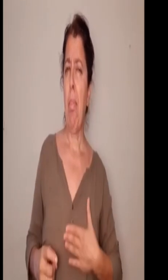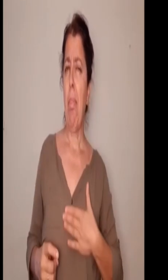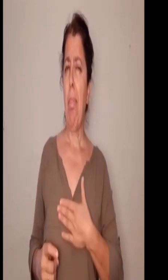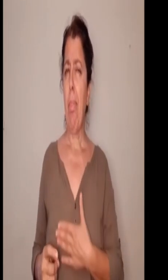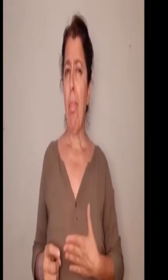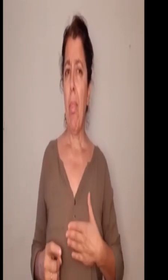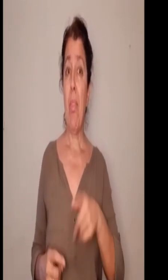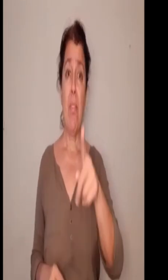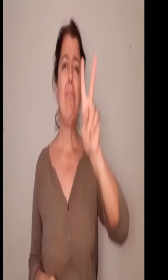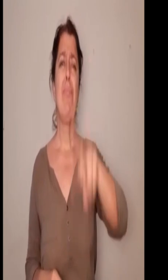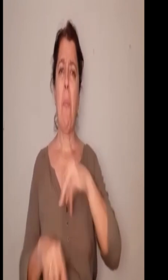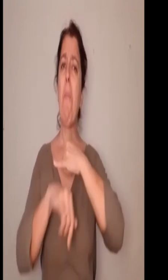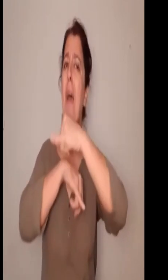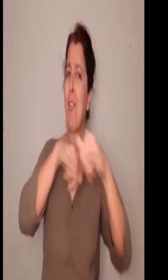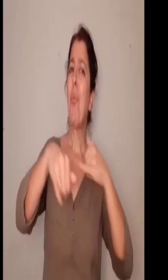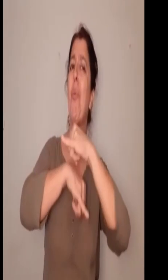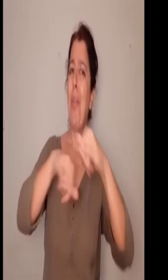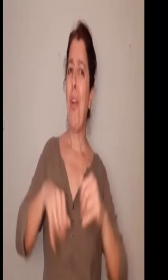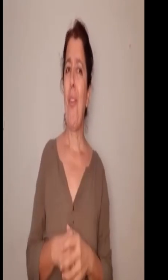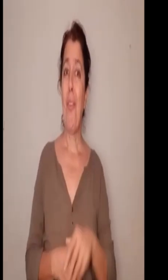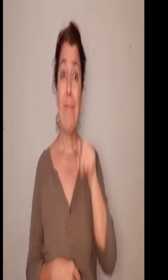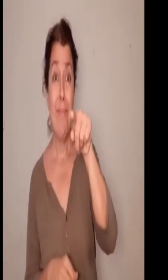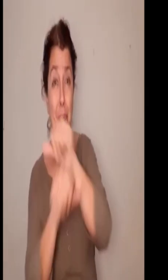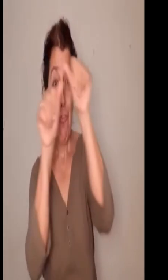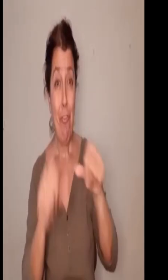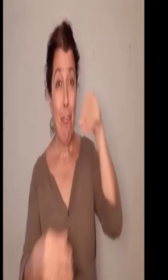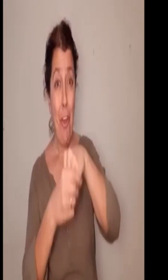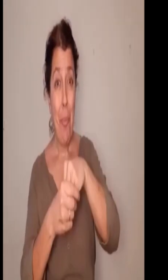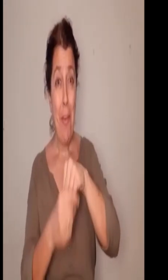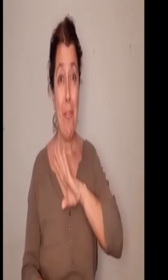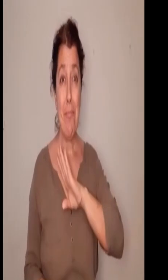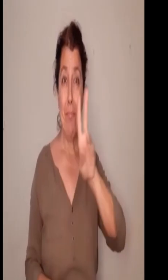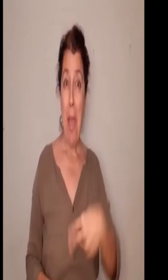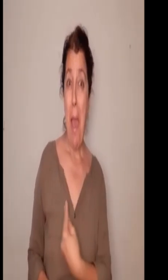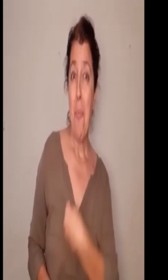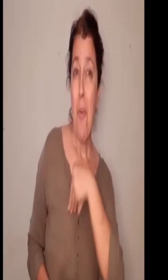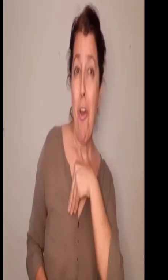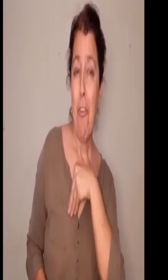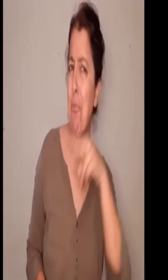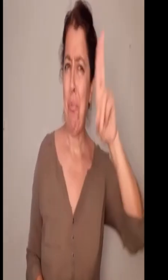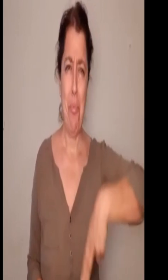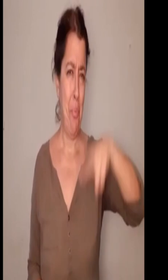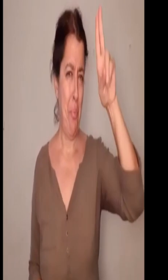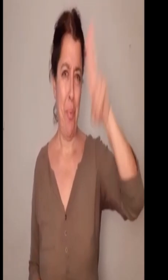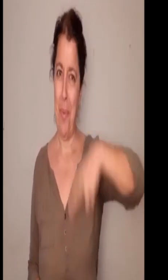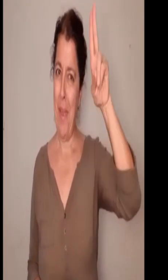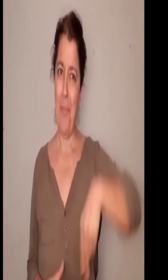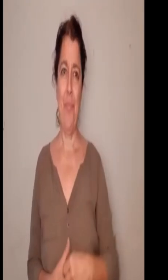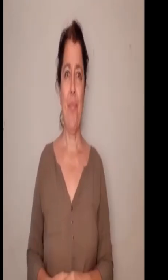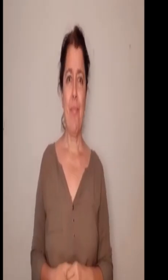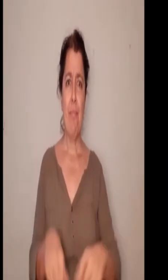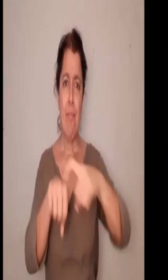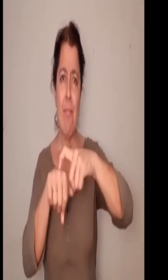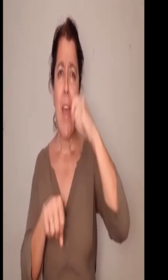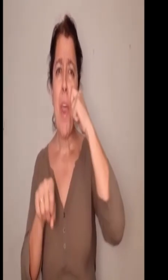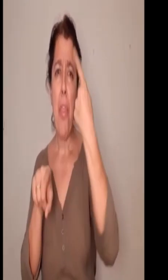error Con él aprendemos y pedimos perdón Se ha sentacionado en manipulación Y jamás podrá formar parte del amor Que no